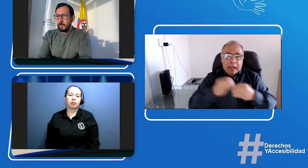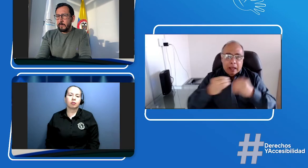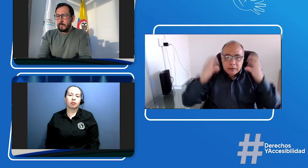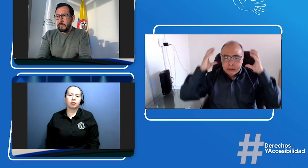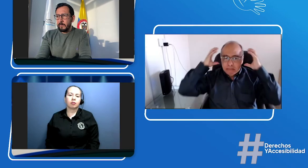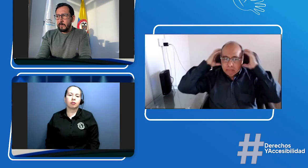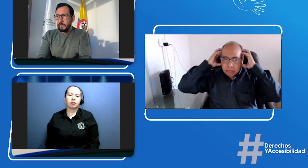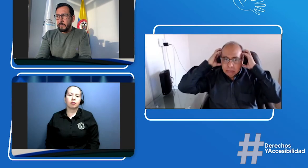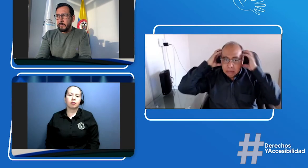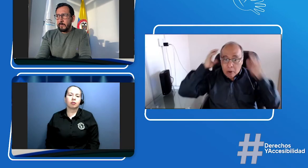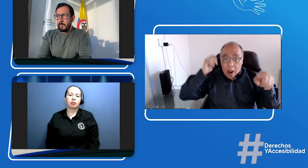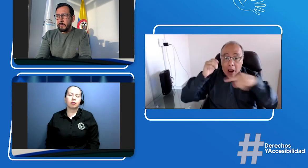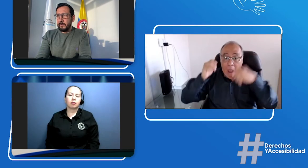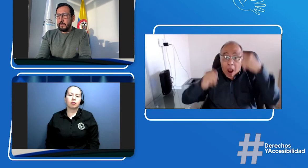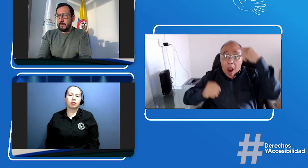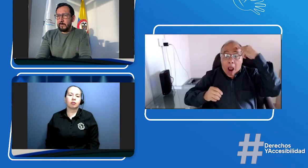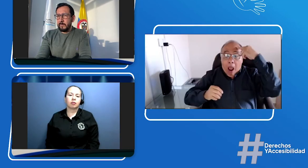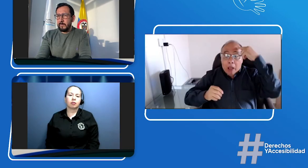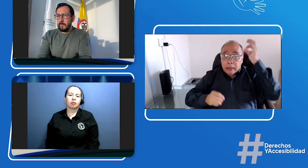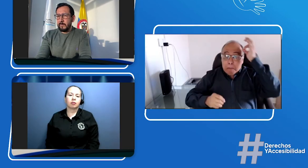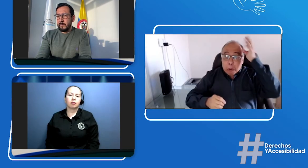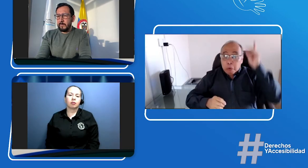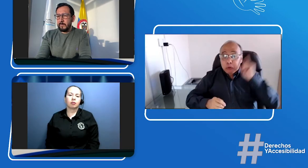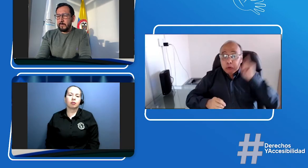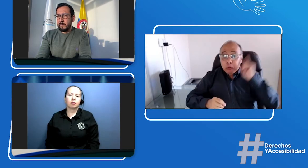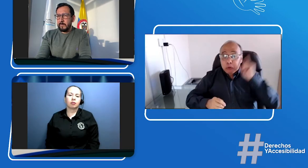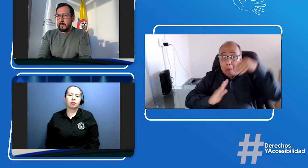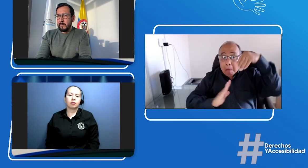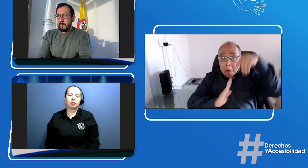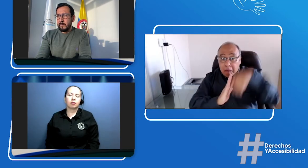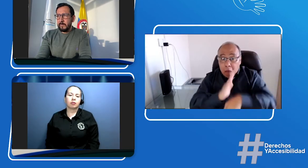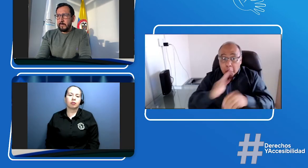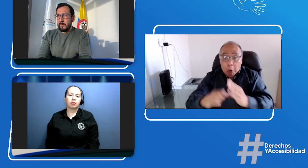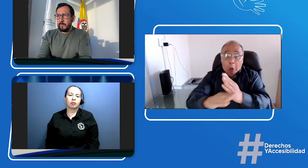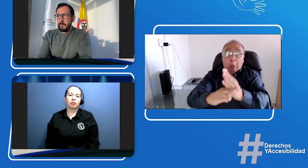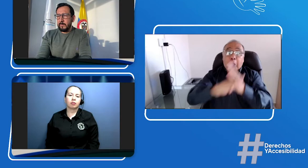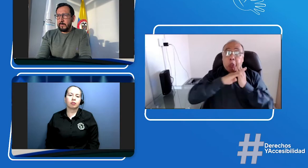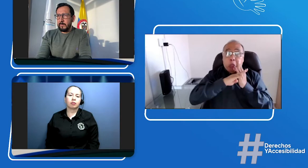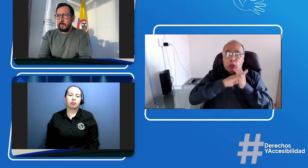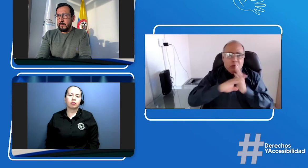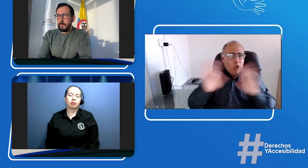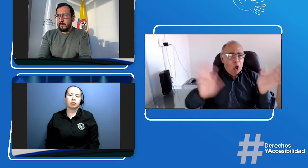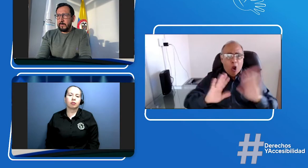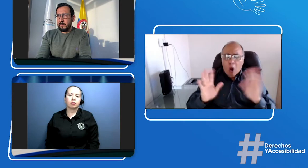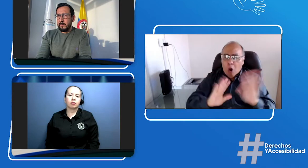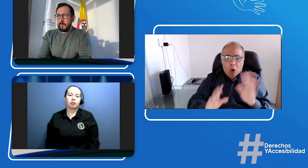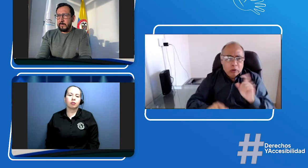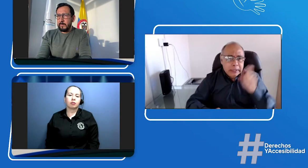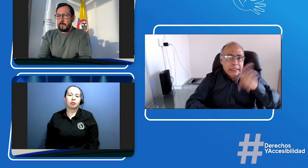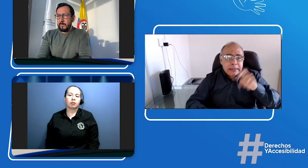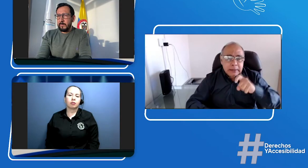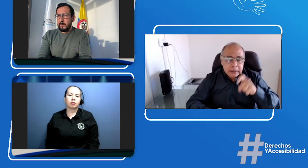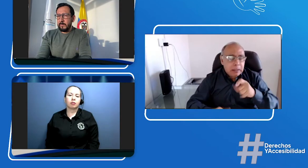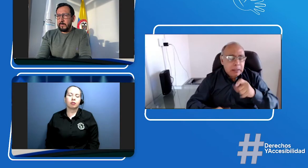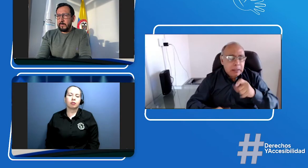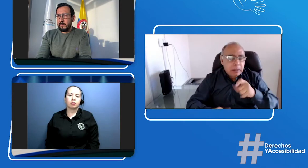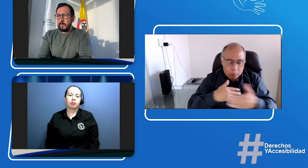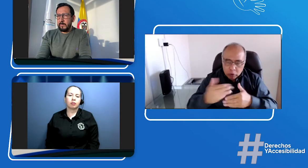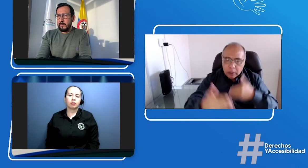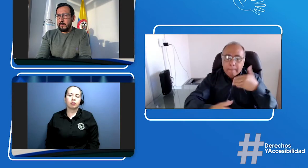preocupen vayan tienen que hacerse la audiometría algunos piensan es que no es que me va a salir que soy sordo profundo sorda